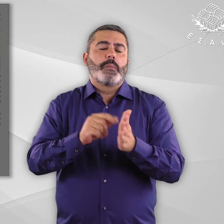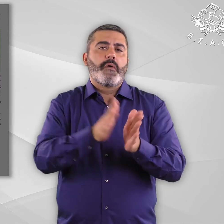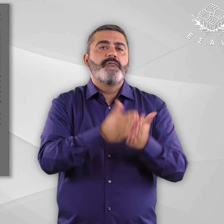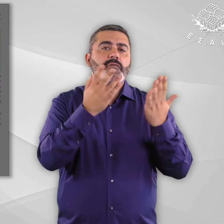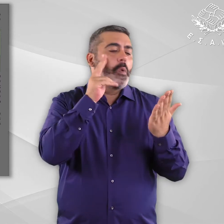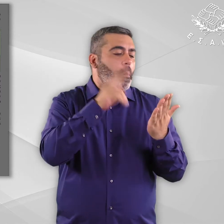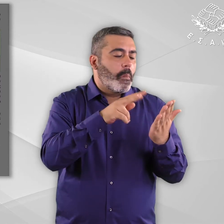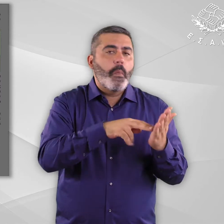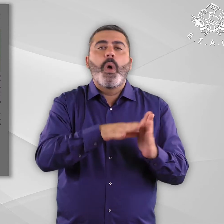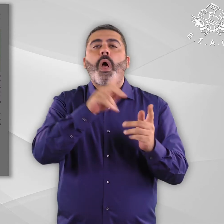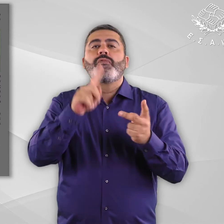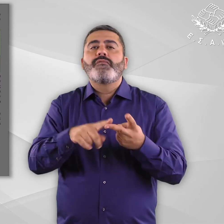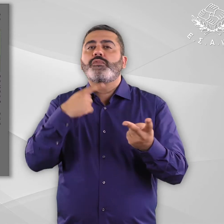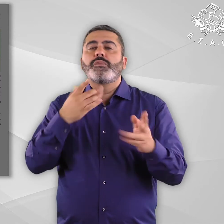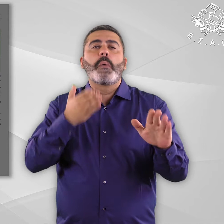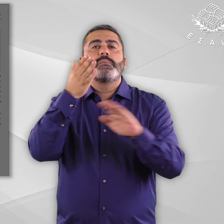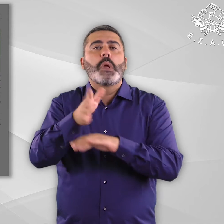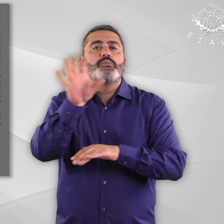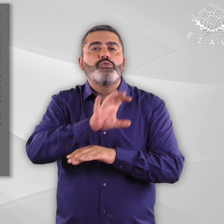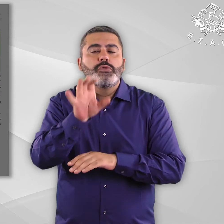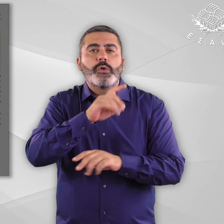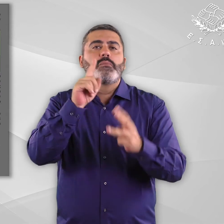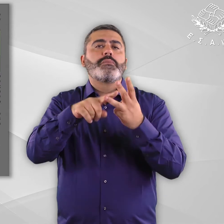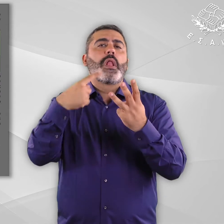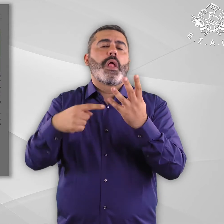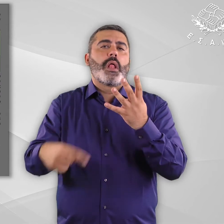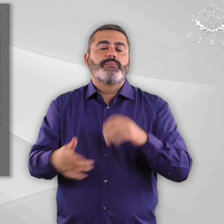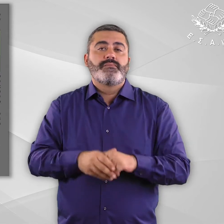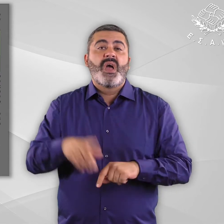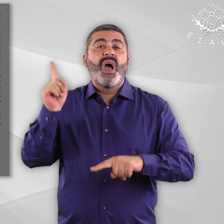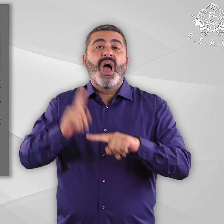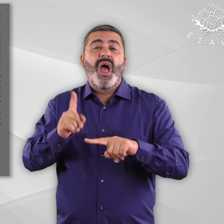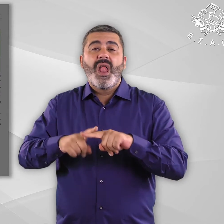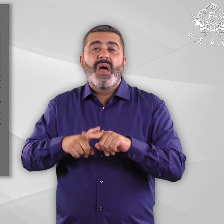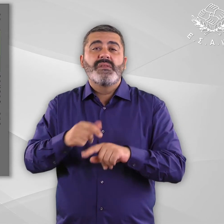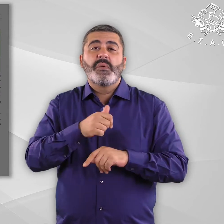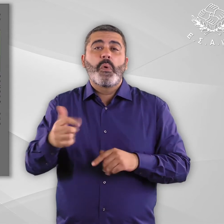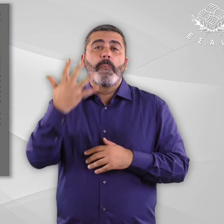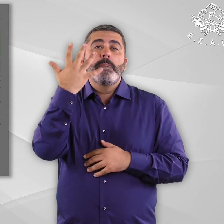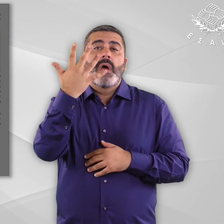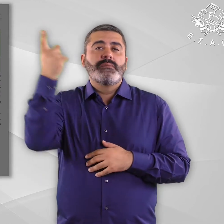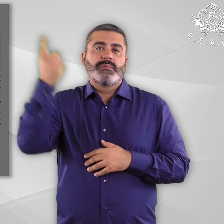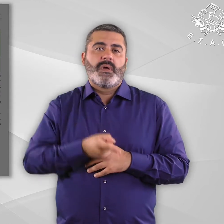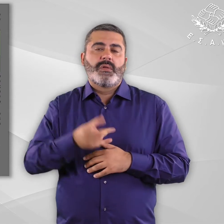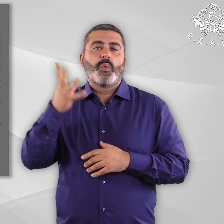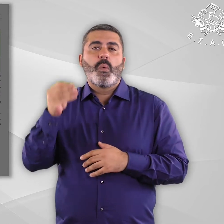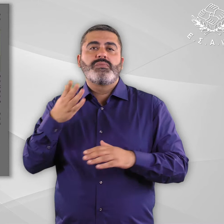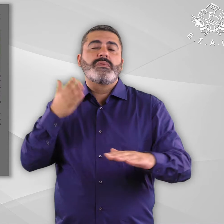έως την επίσκεψη σε μουσεία κλείνει η παρένθεση. Η Ελλάδα συγκεντρώνει μόνο ένα πέντε της εκατό υψηλής ή πολύ υψηλή